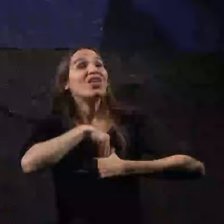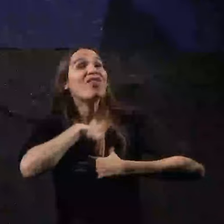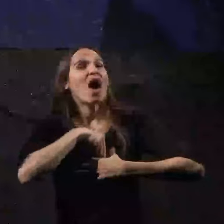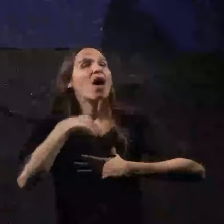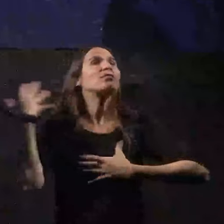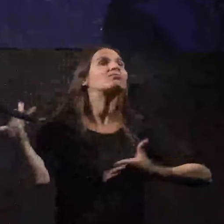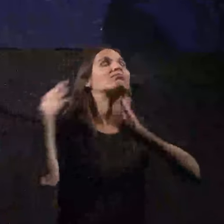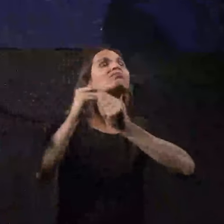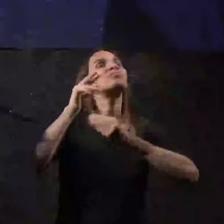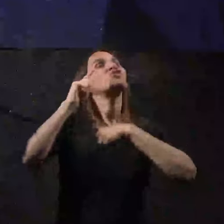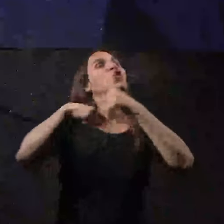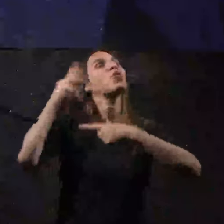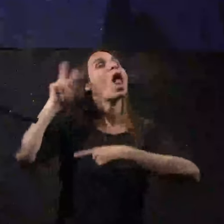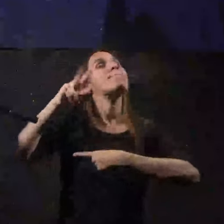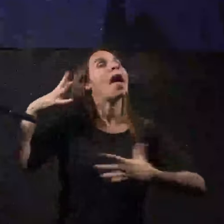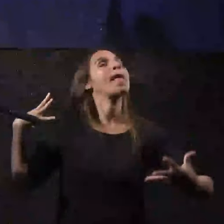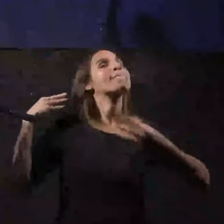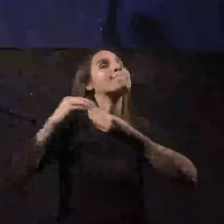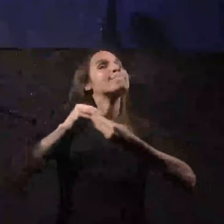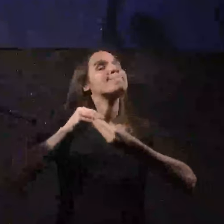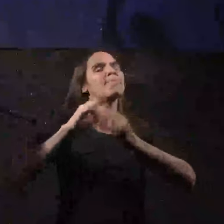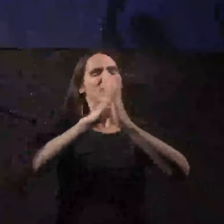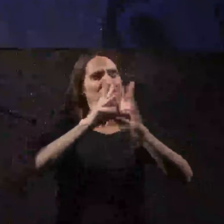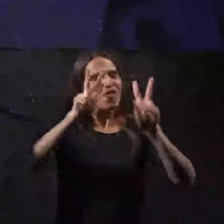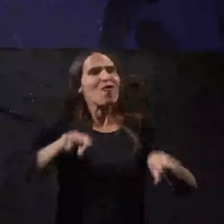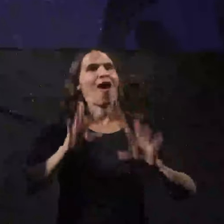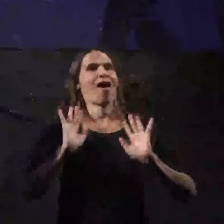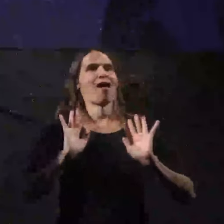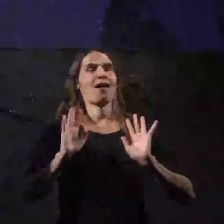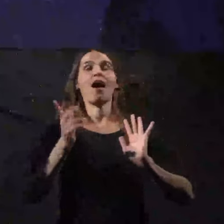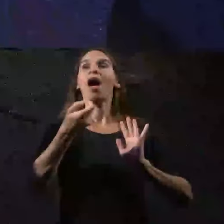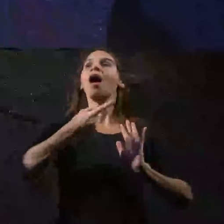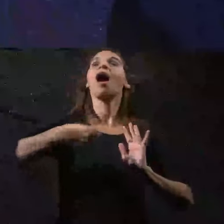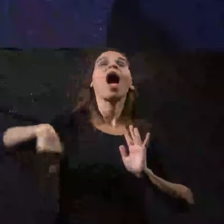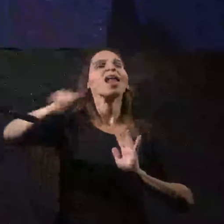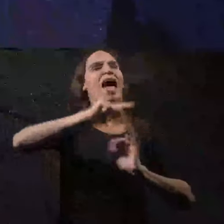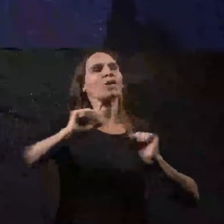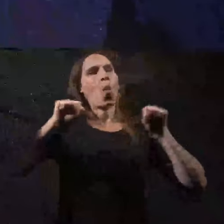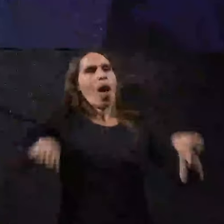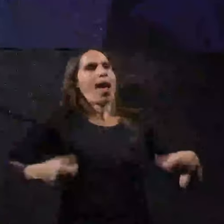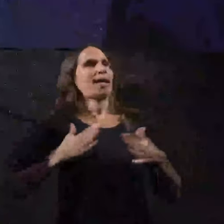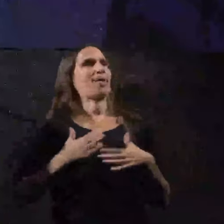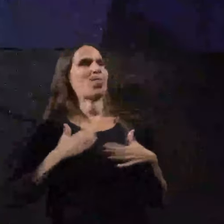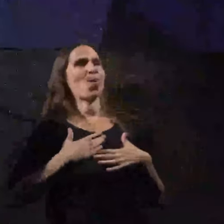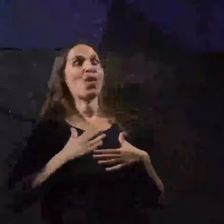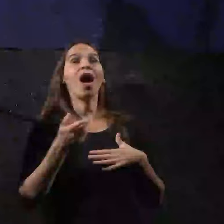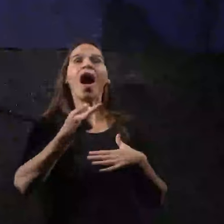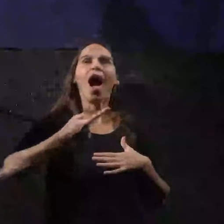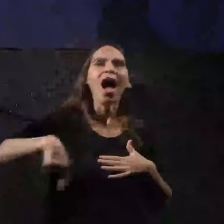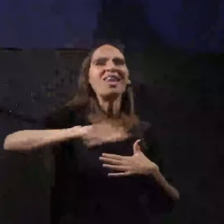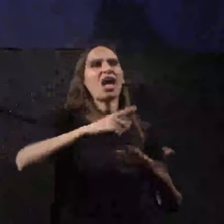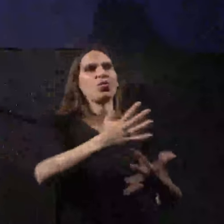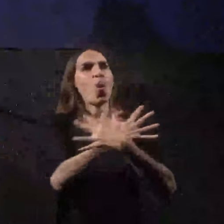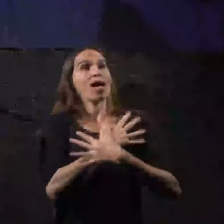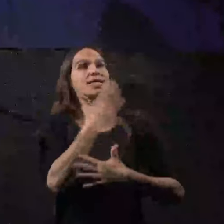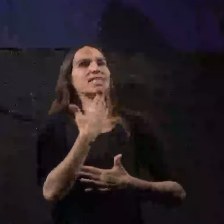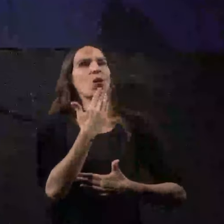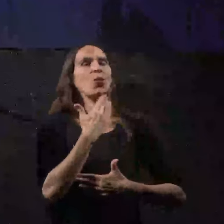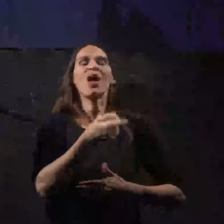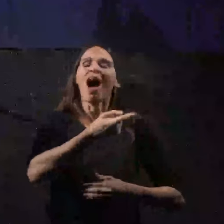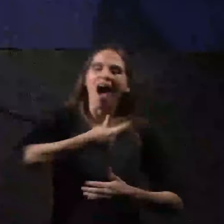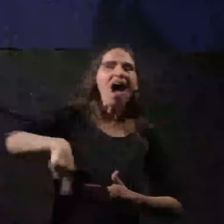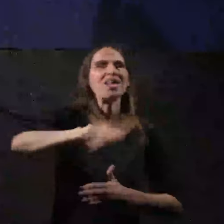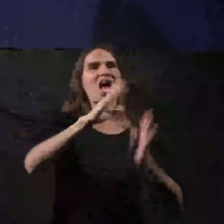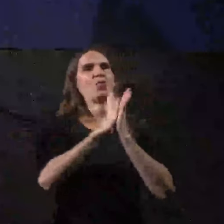שנות אלפיים אנחנו הריבון אנחנו הציונות אנחנו